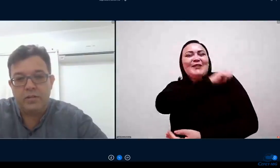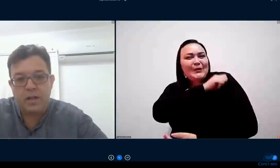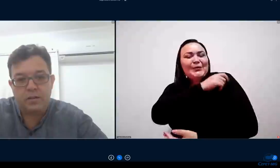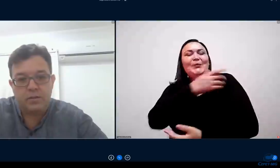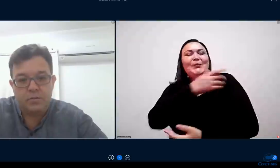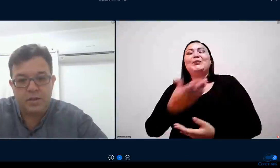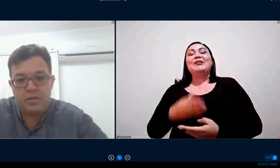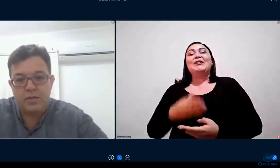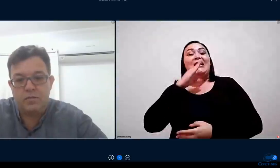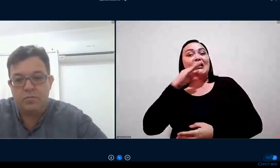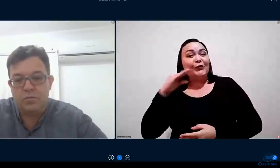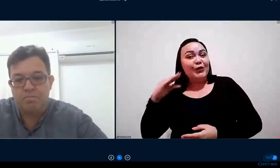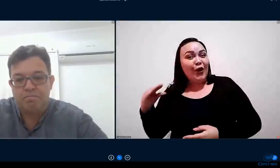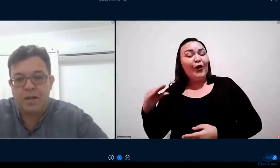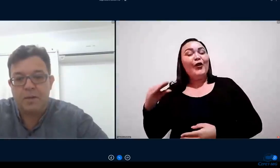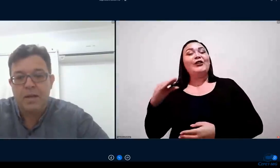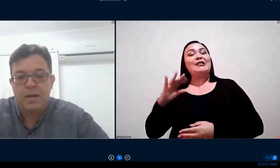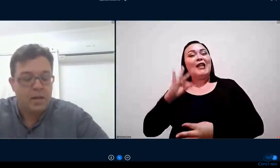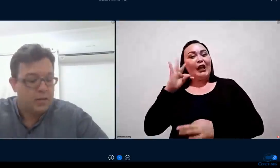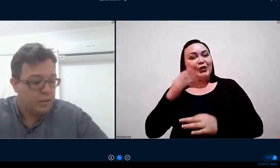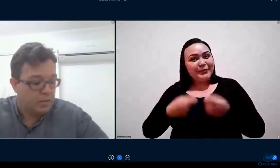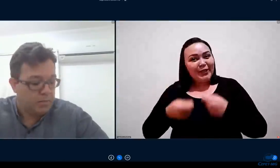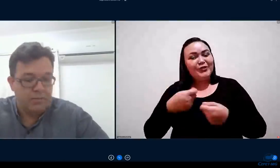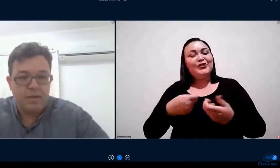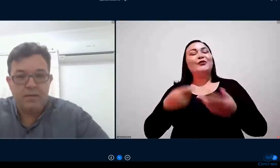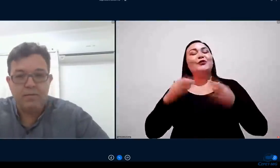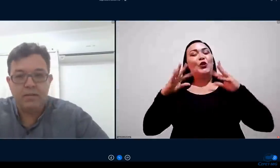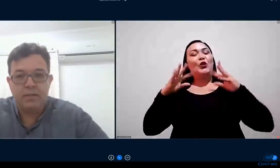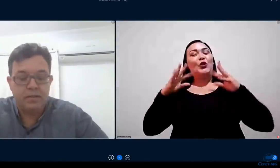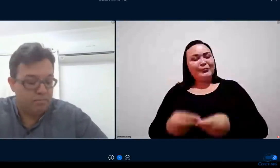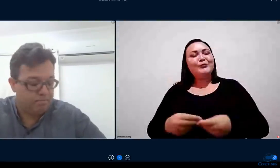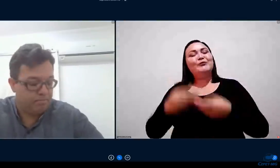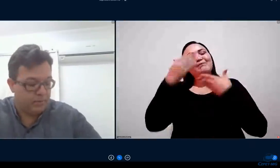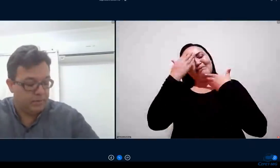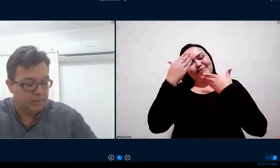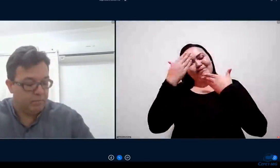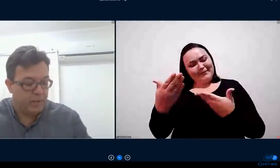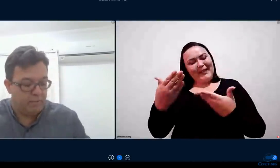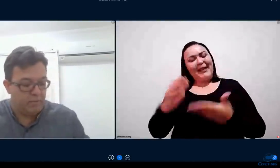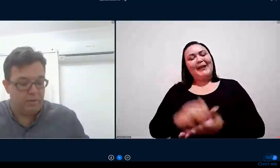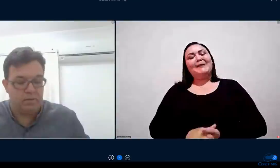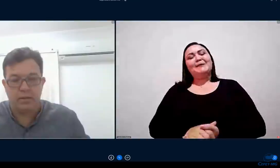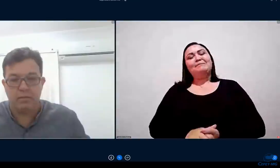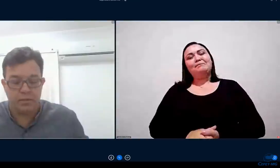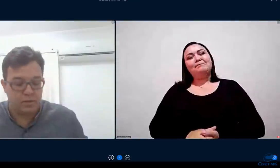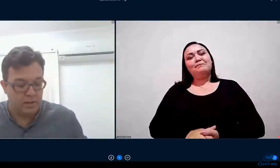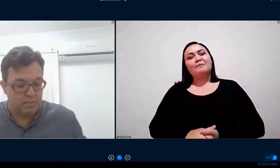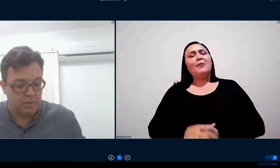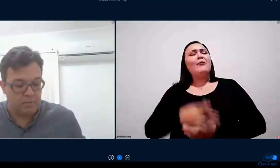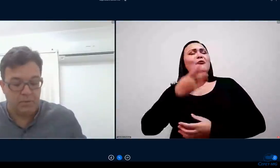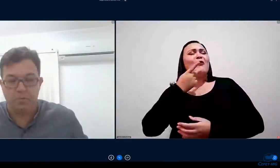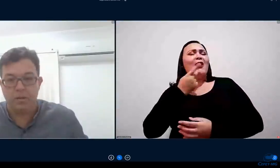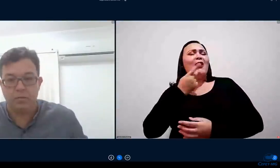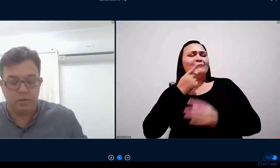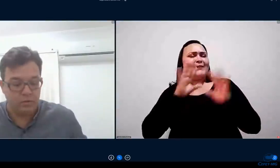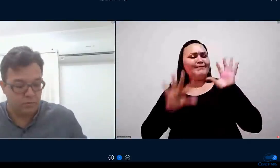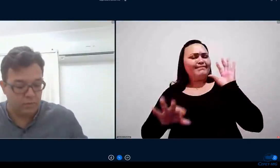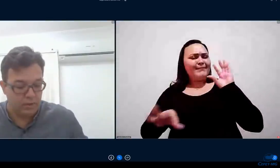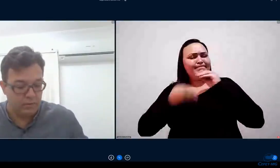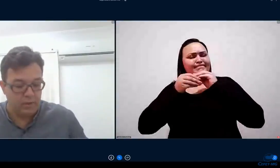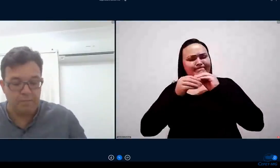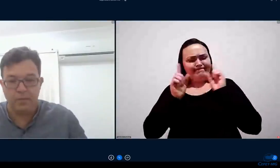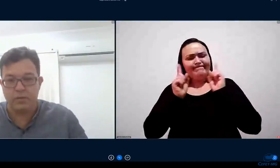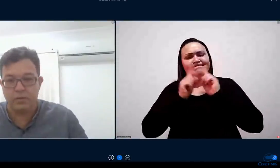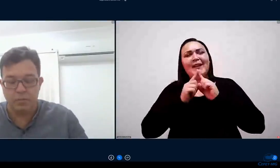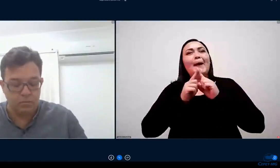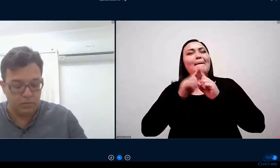Cefete técnicos administrativos gente a minha fala vai ser vai ser breve eu quero deixar mais para as perguntas de